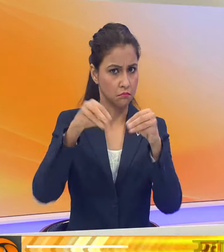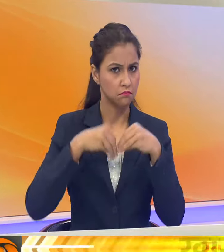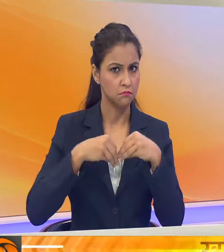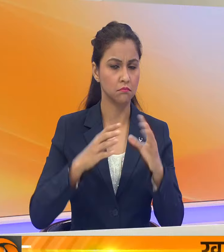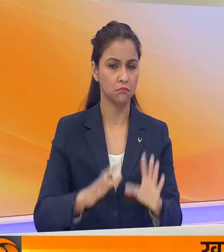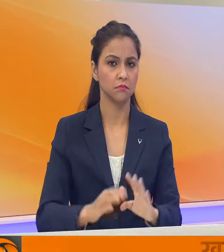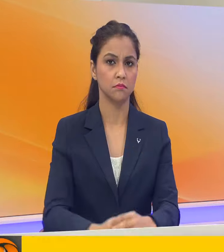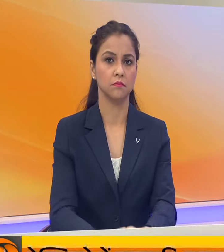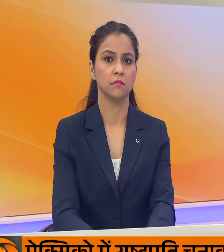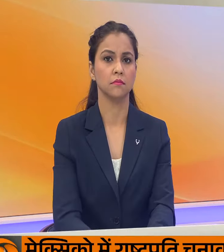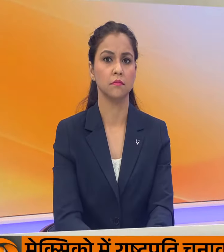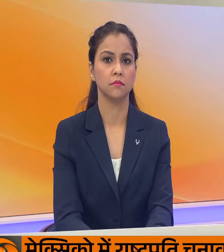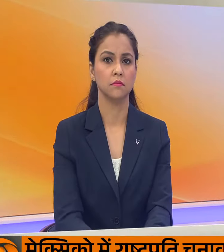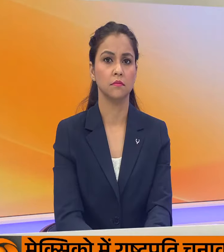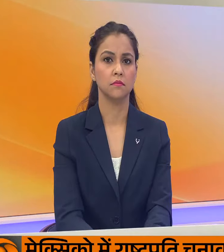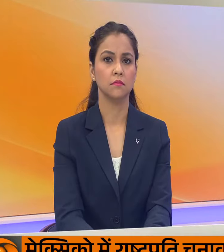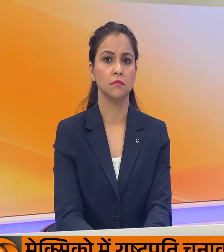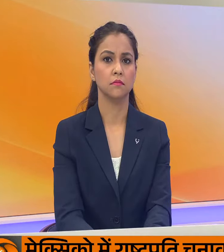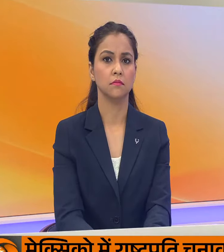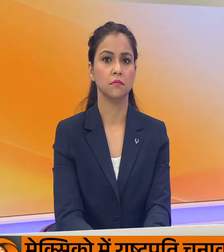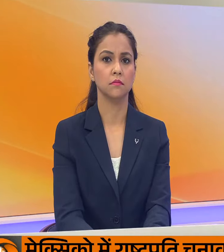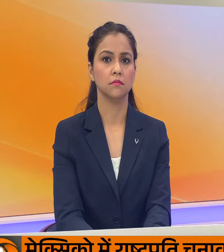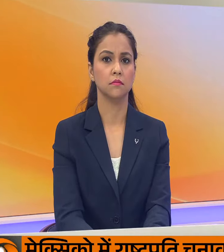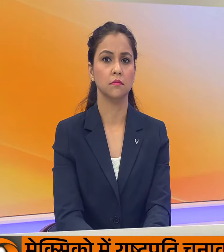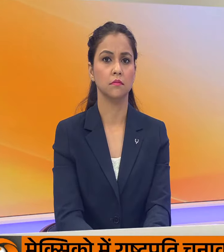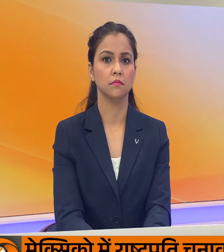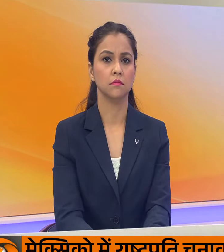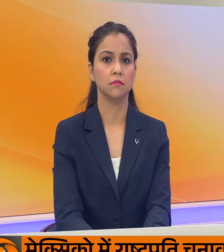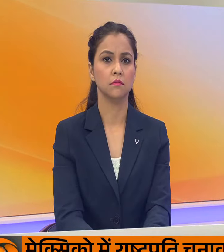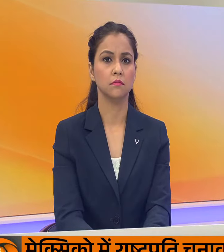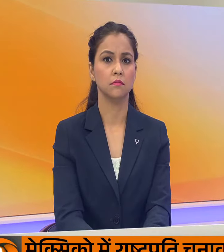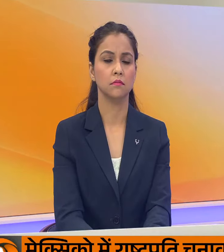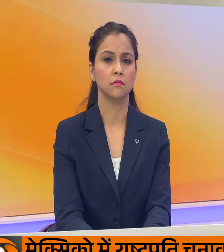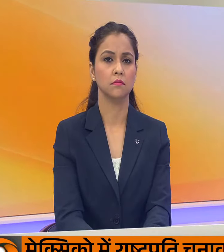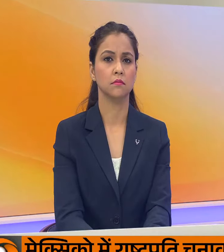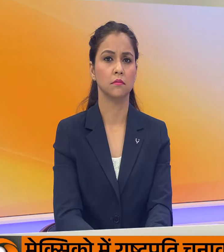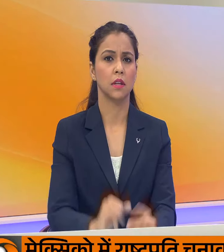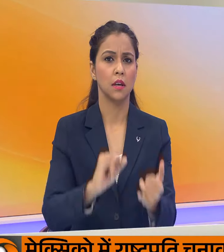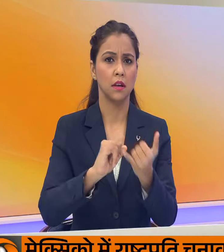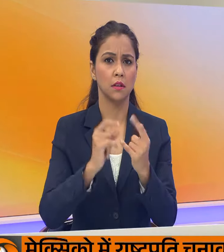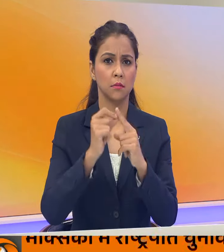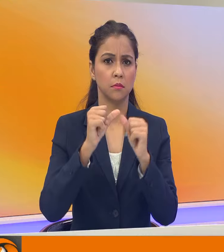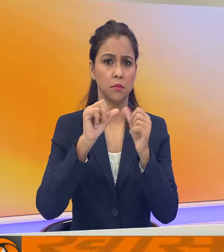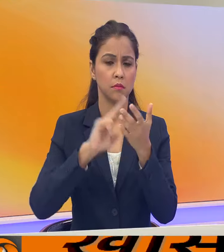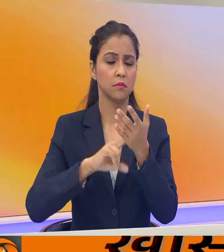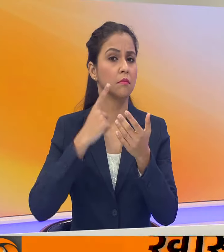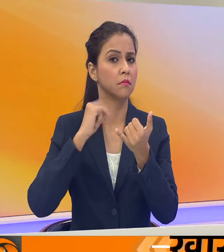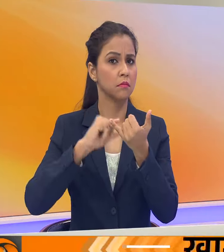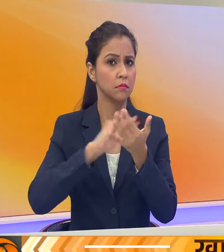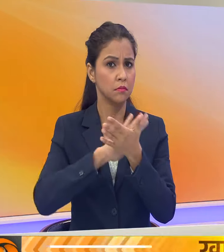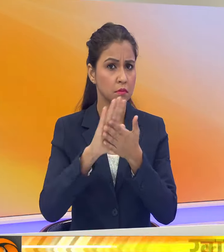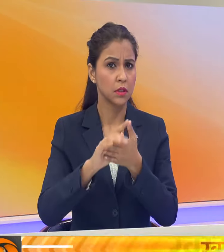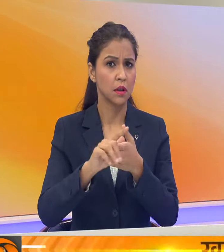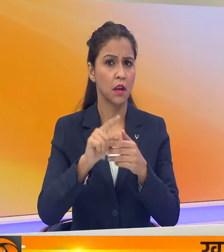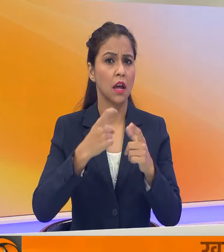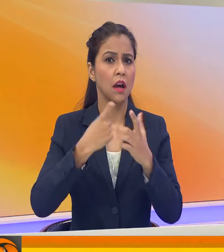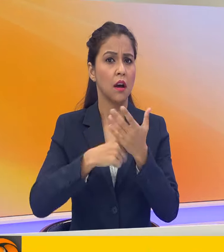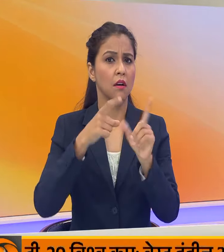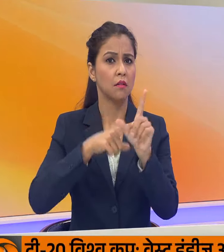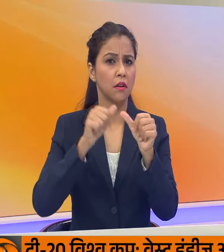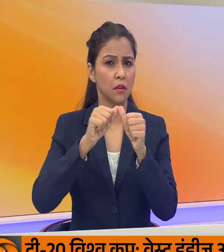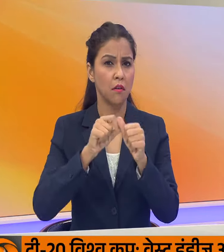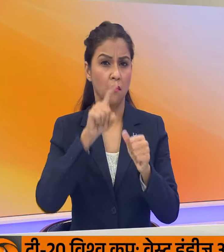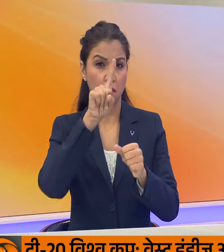है। और स्पानिश दिगज रियाल मेडरिट ने पंदरवी बार